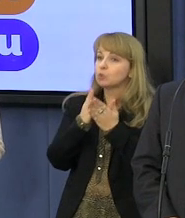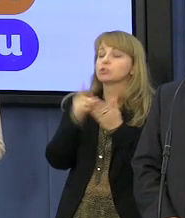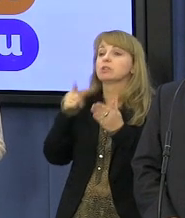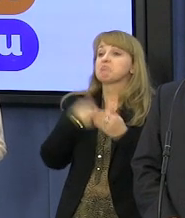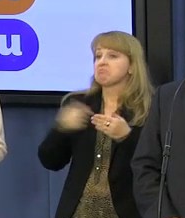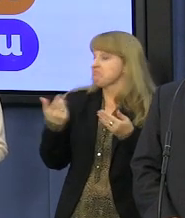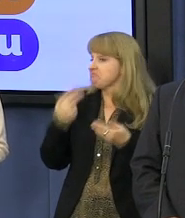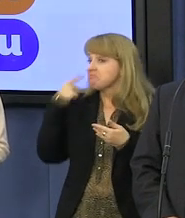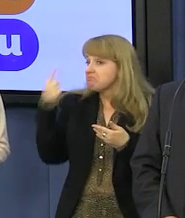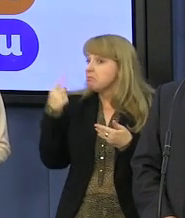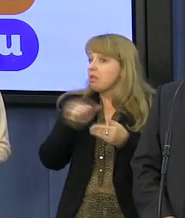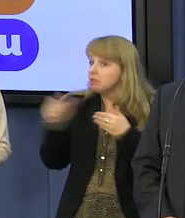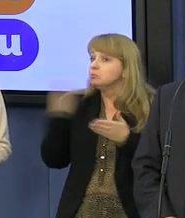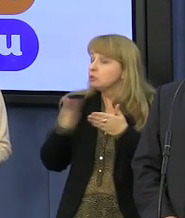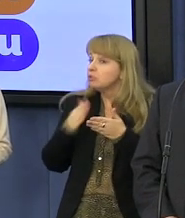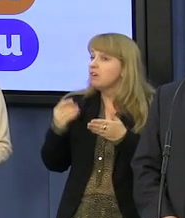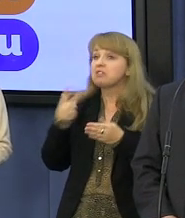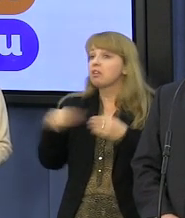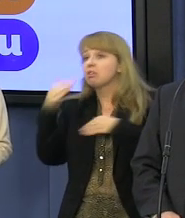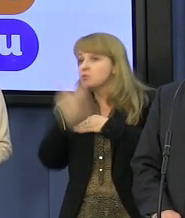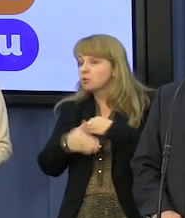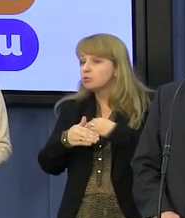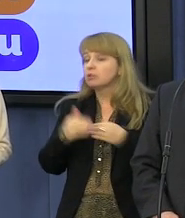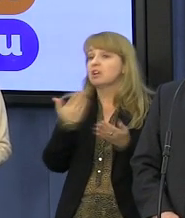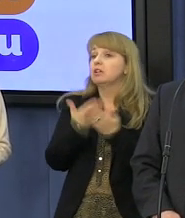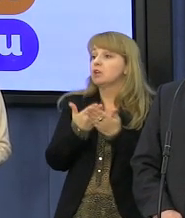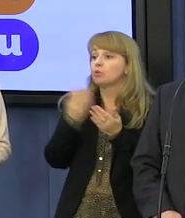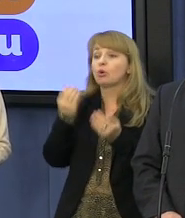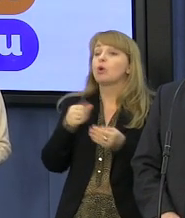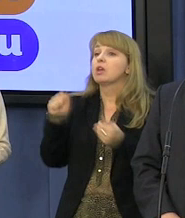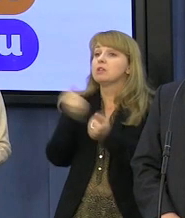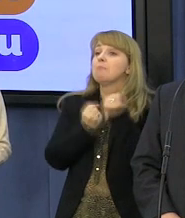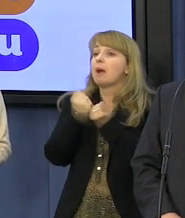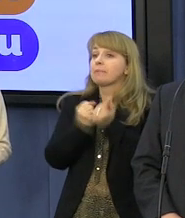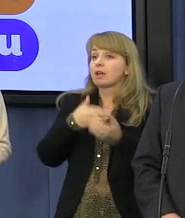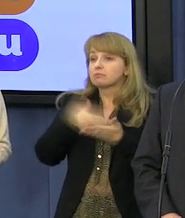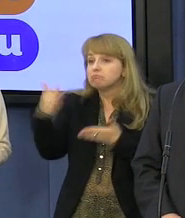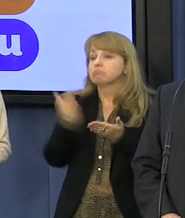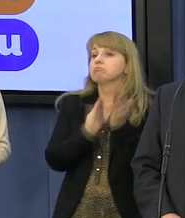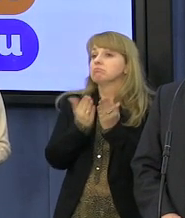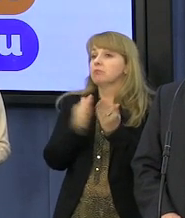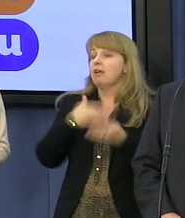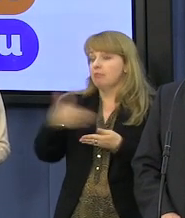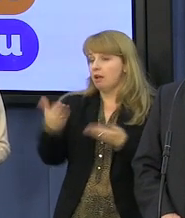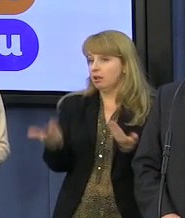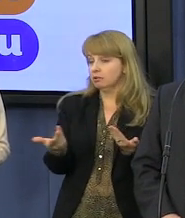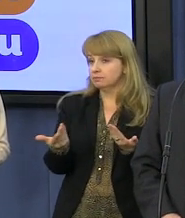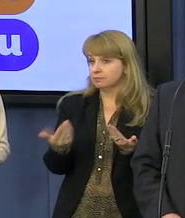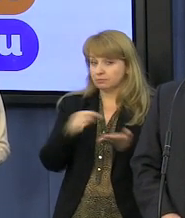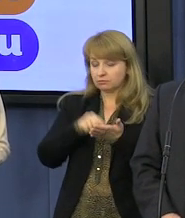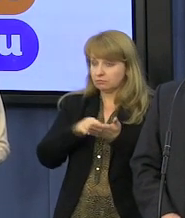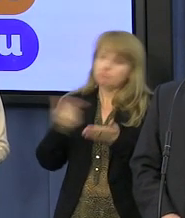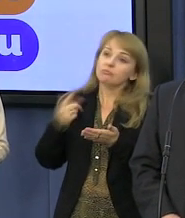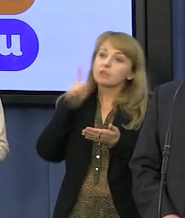wracamy do starych układów, czyli papierowego podręcznika. W tym wypadku podobno ma być to podręcznik dla